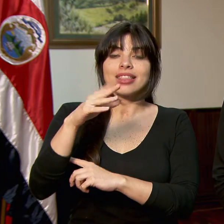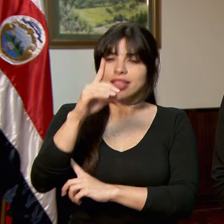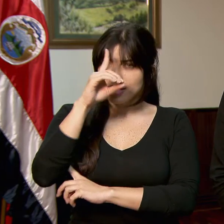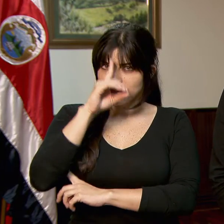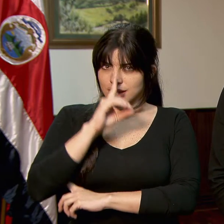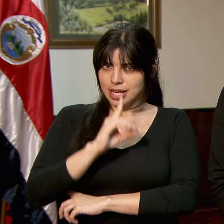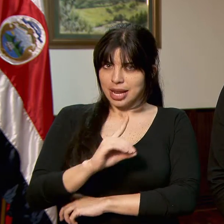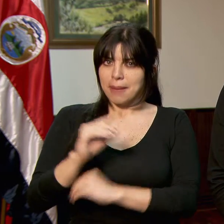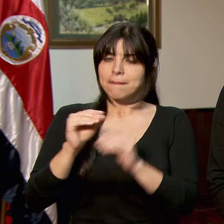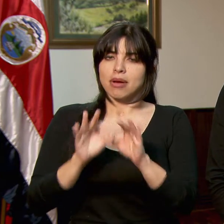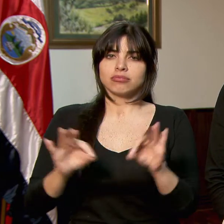prive en cada momento.